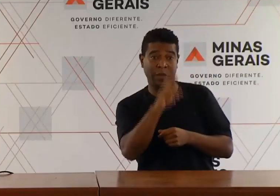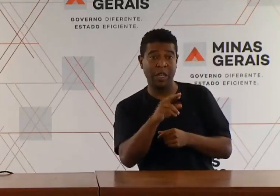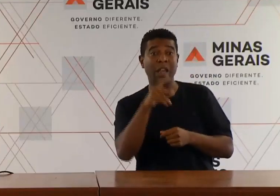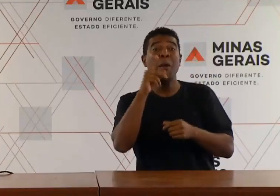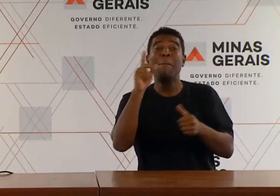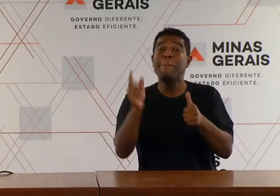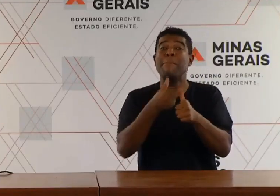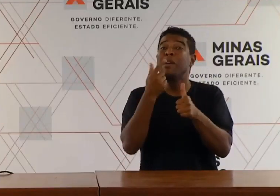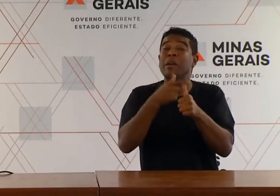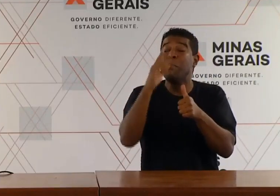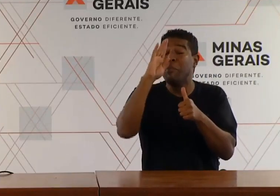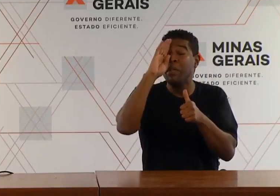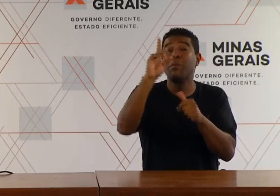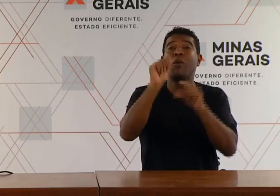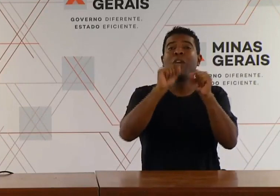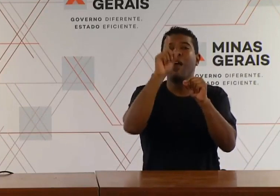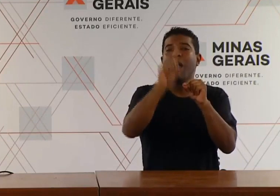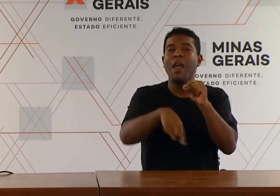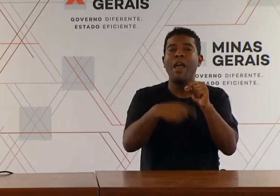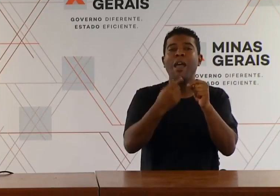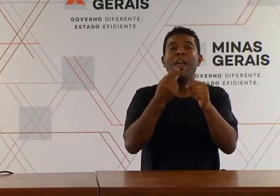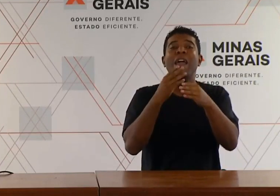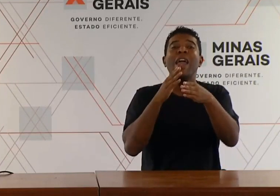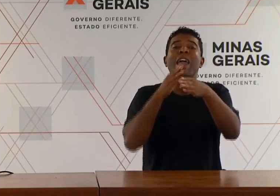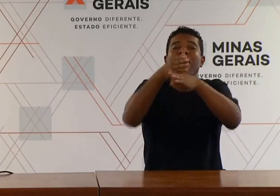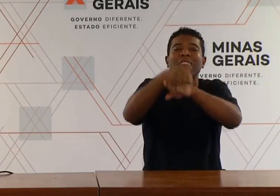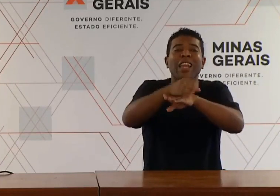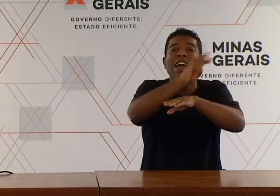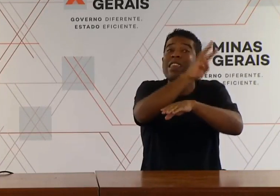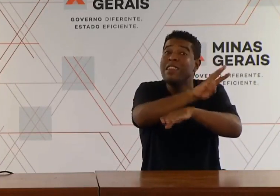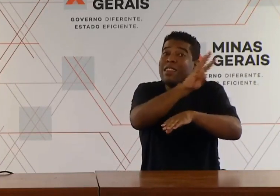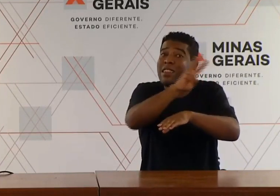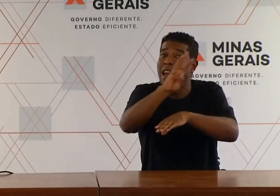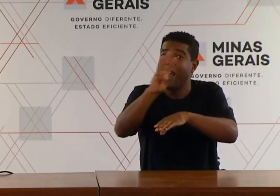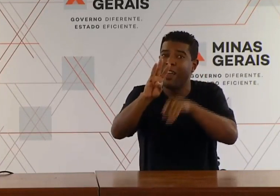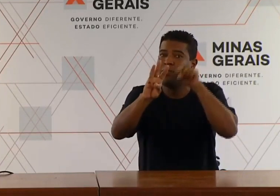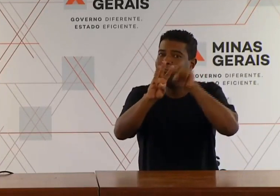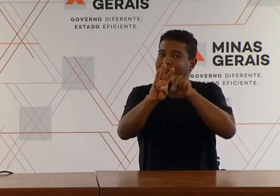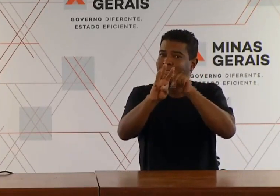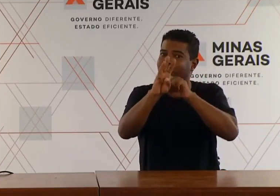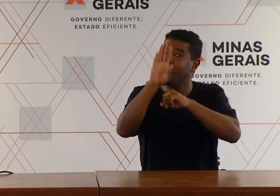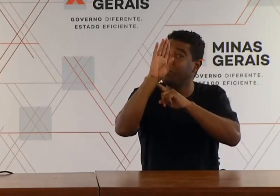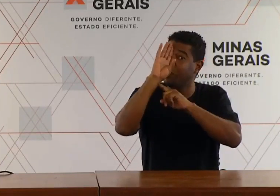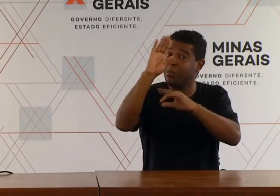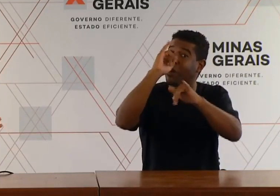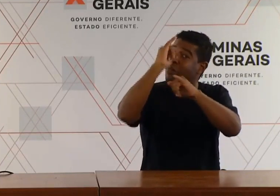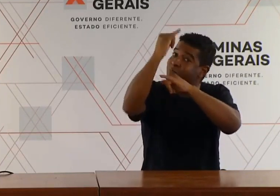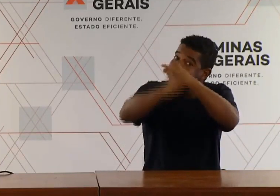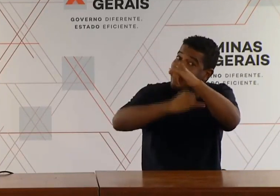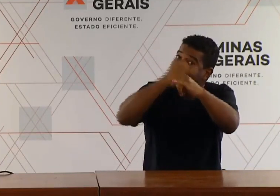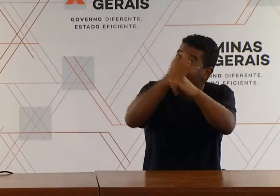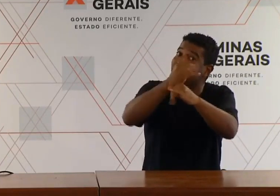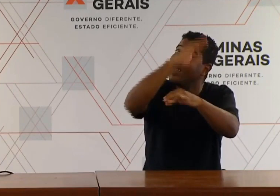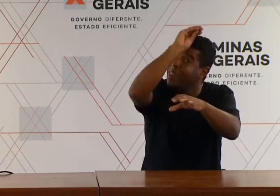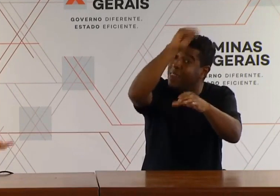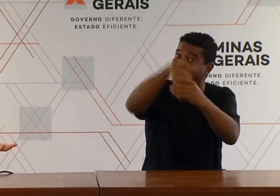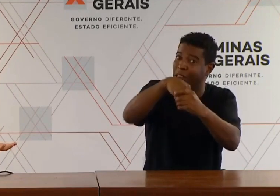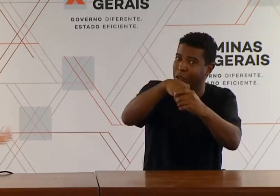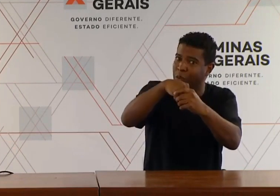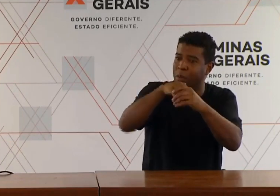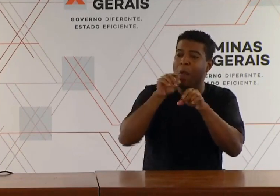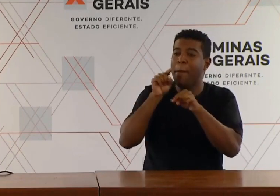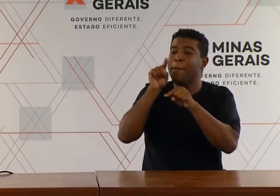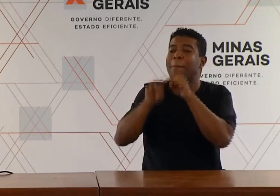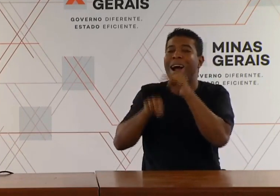visita o site, baixa esse material. A situação de distribuição desse material analógico, a gente entende que vai ser uma